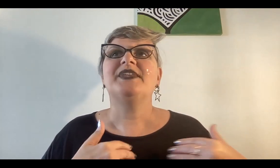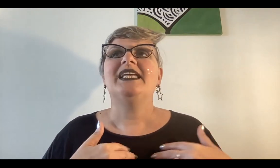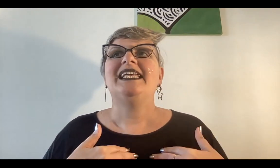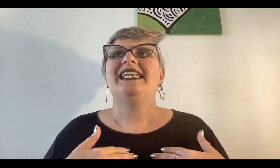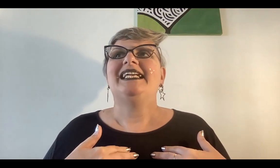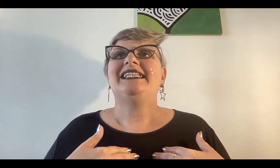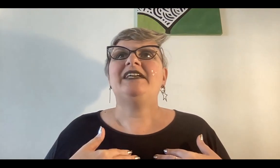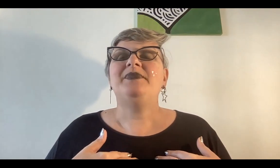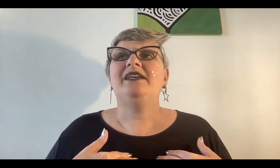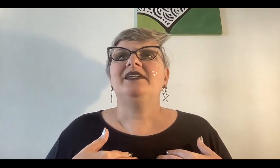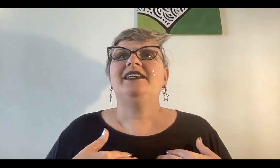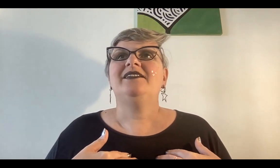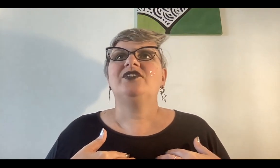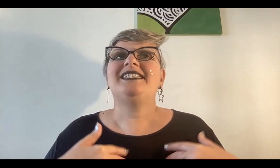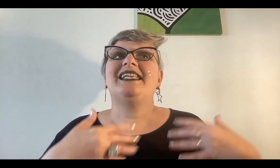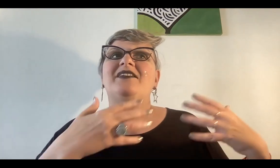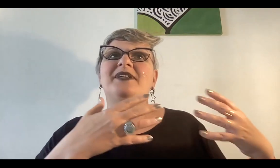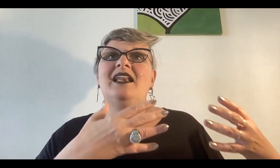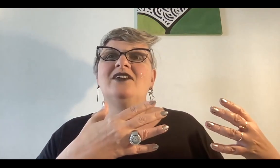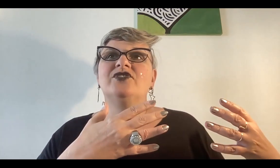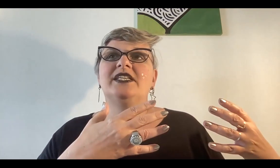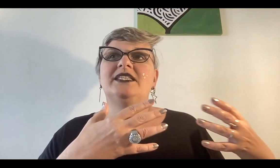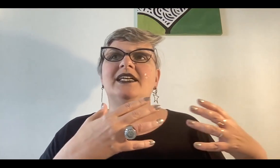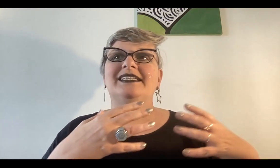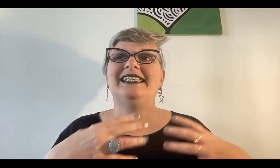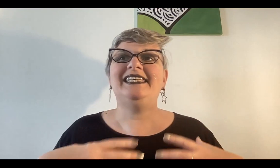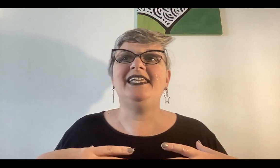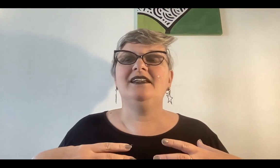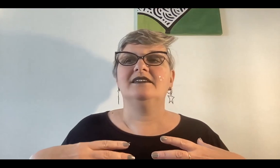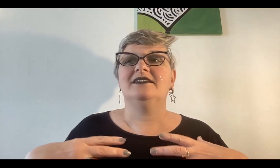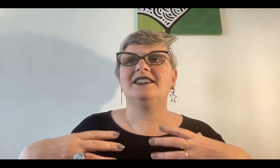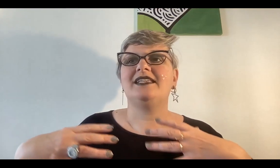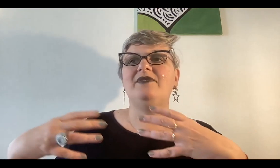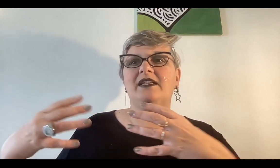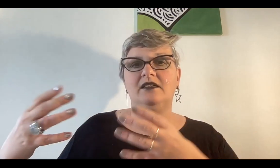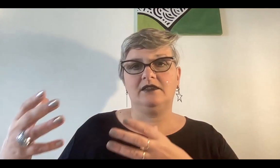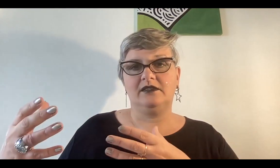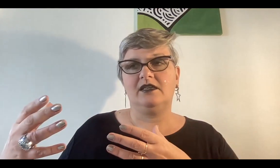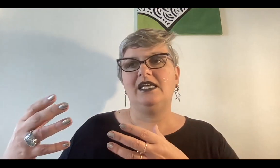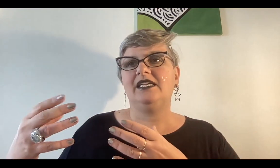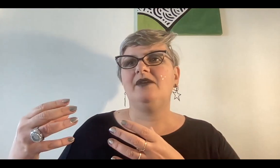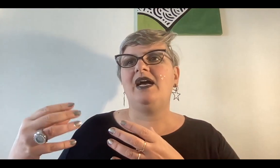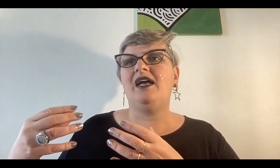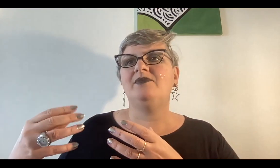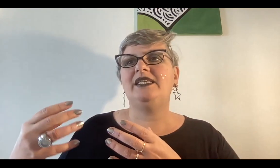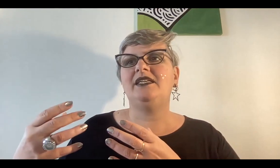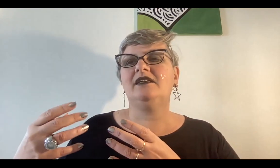también en esto de celebrar la cosecha y saber que va a venir